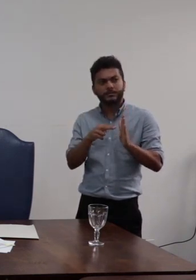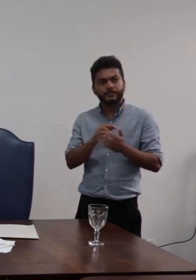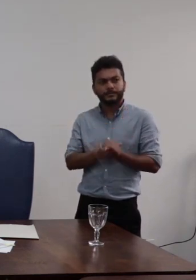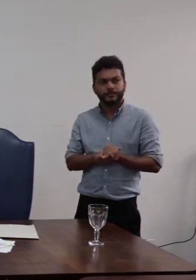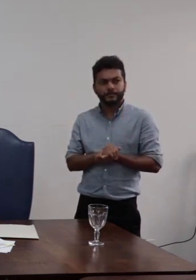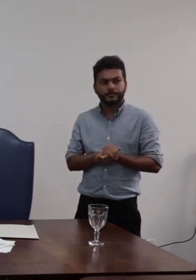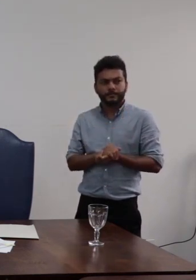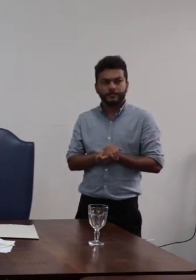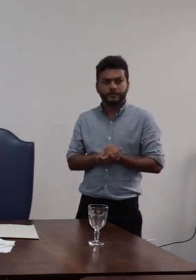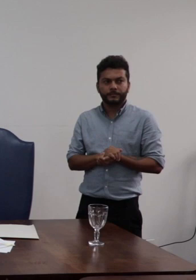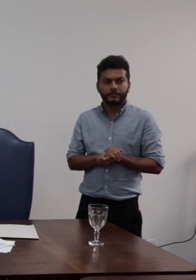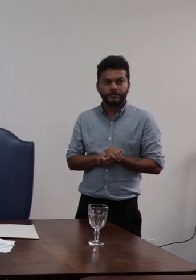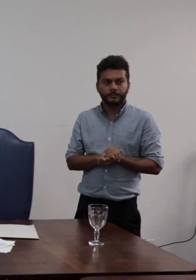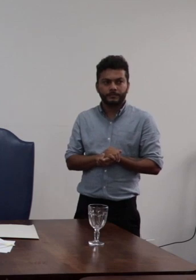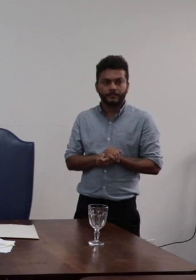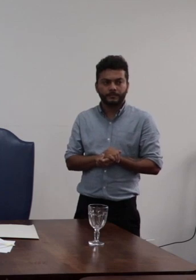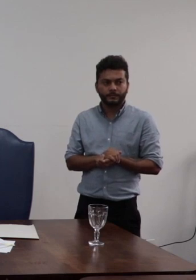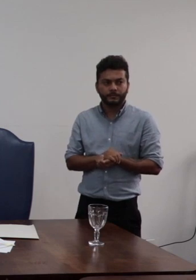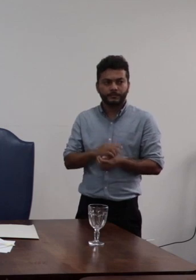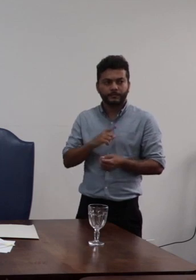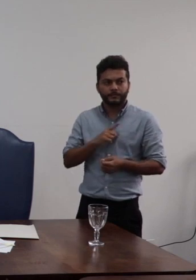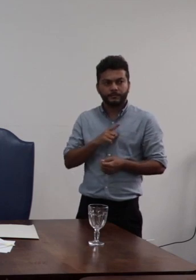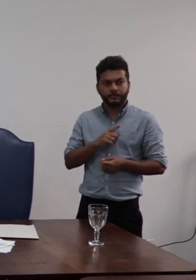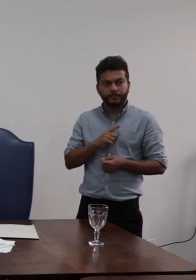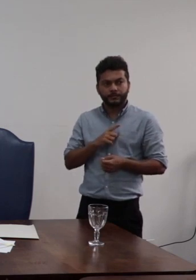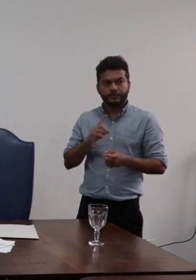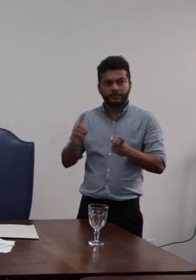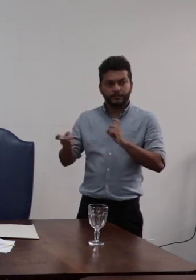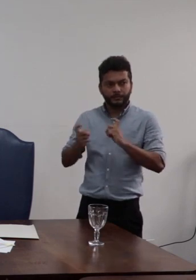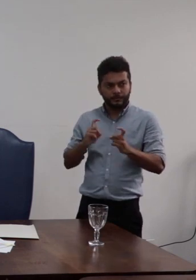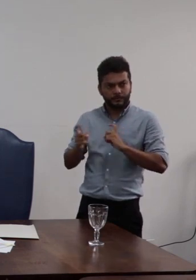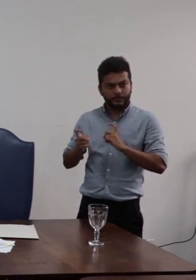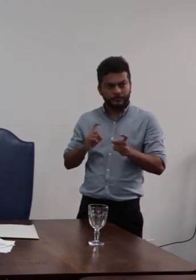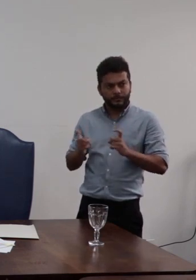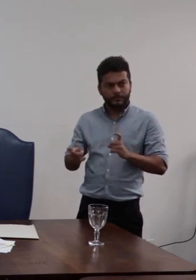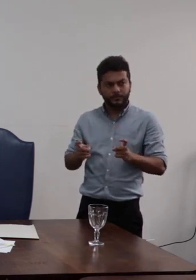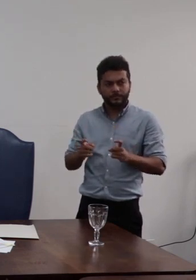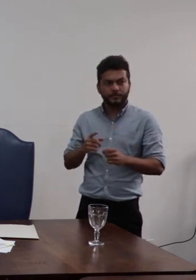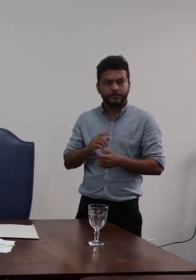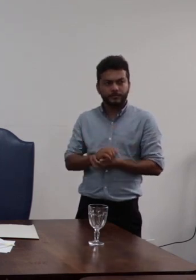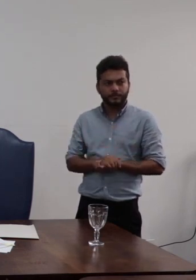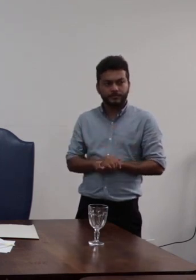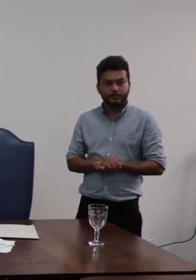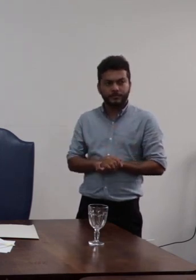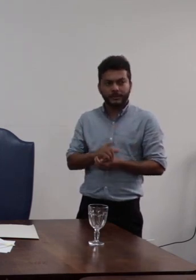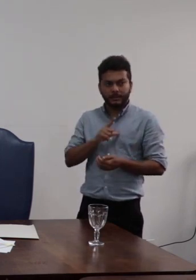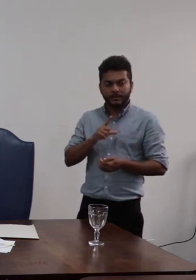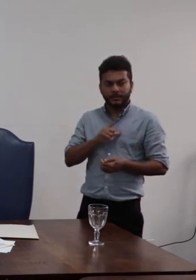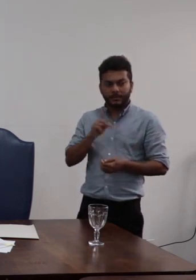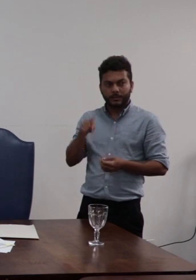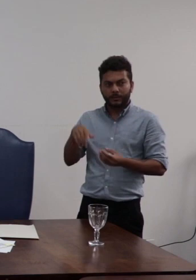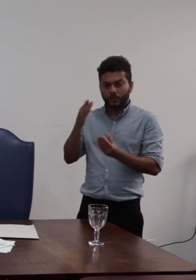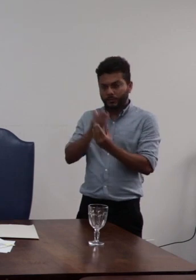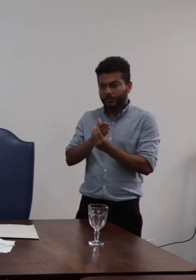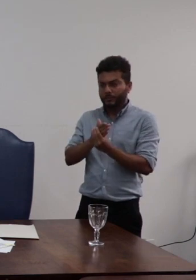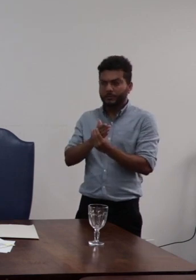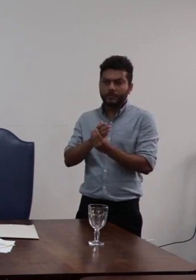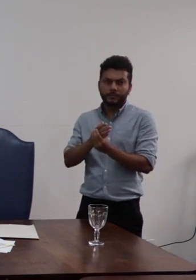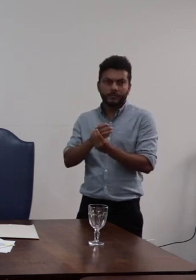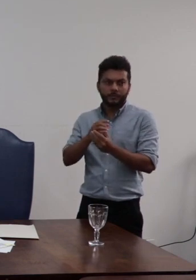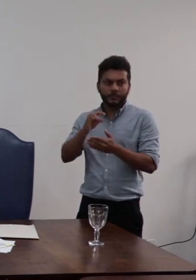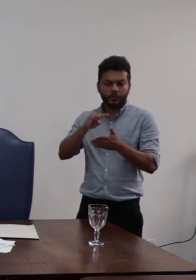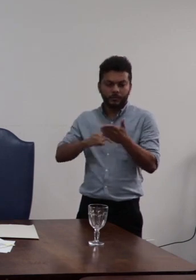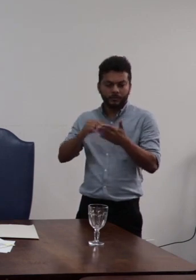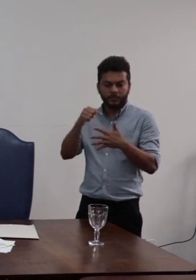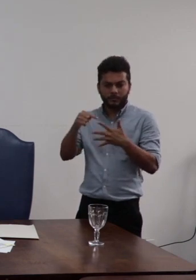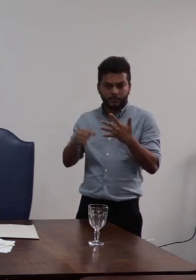discussão eu fiz uma discussão em cima dos autos do presente processo que a gente recebeu não necessariamente do parecer que eu sou maldito